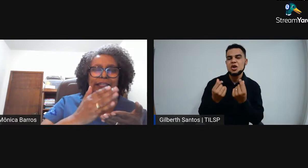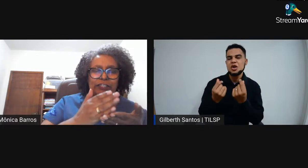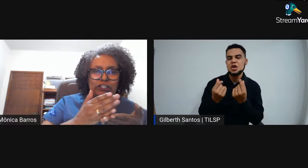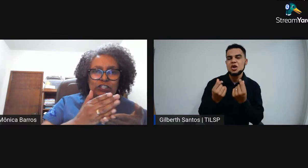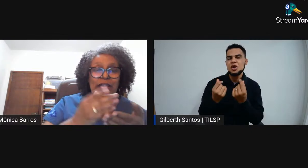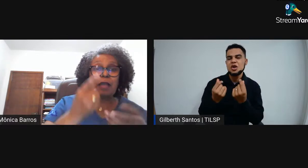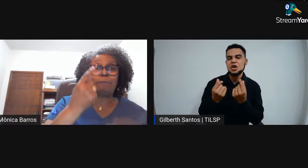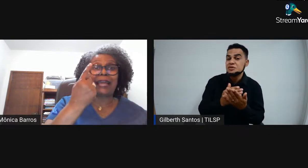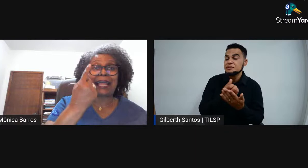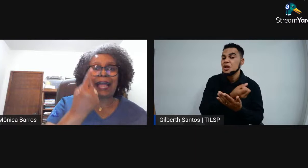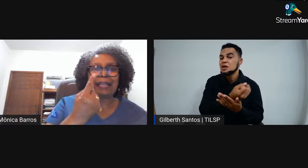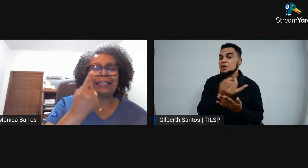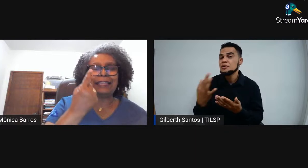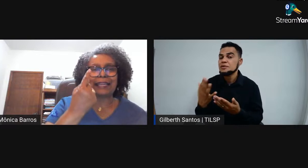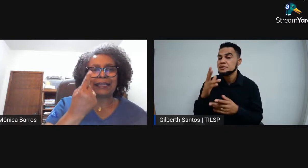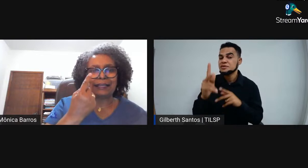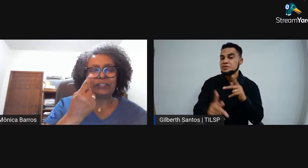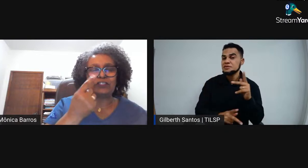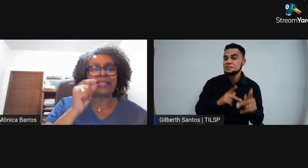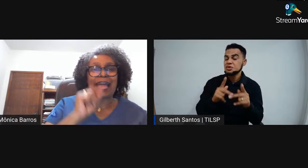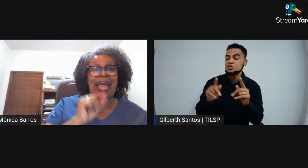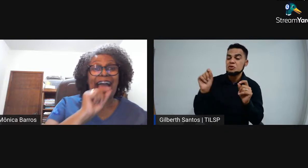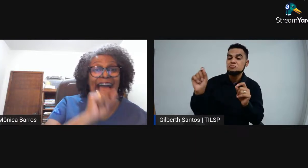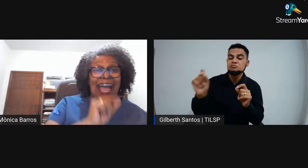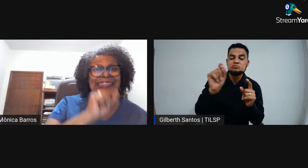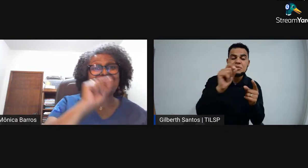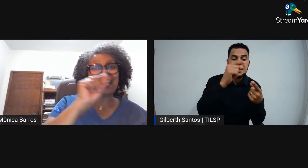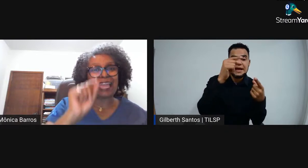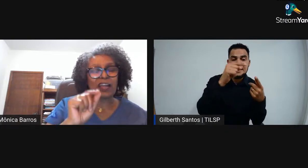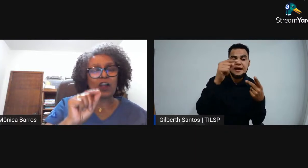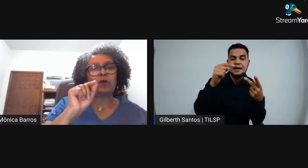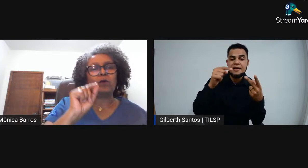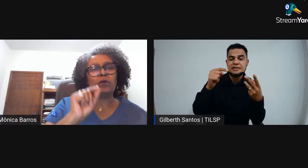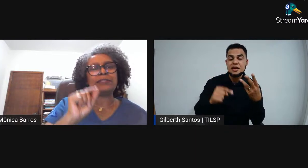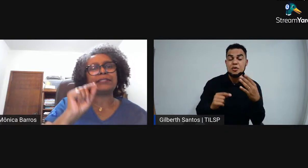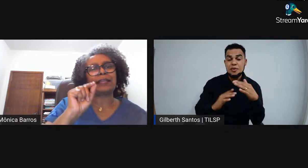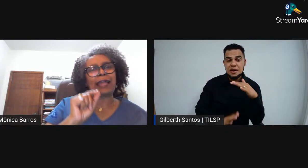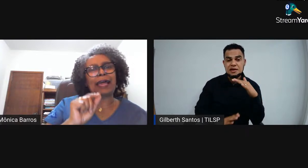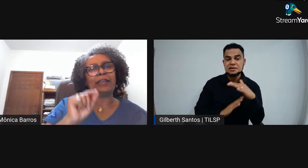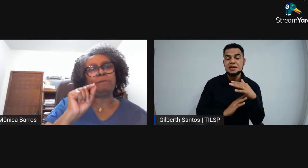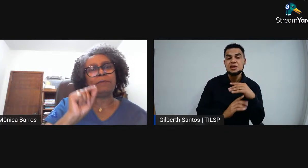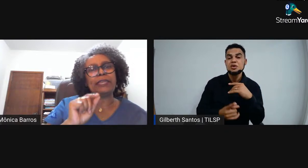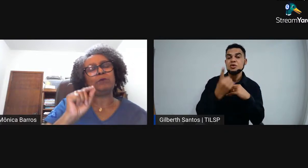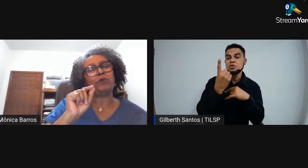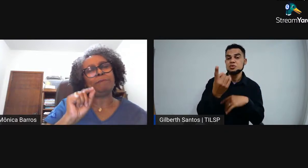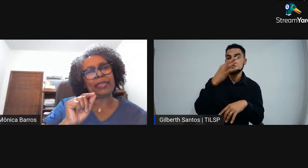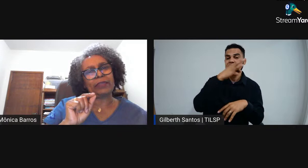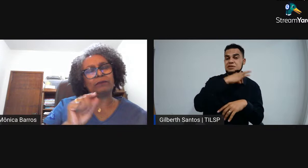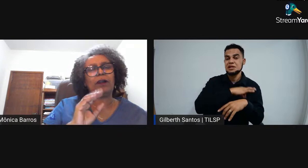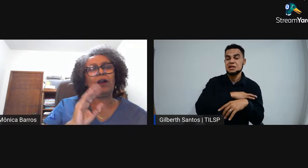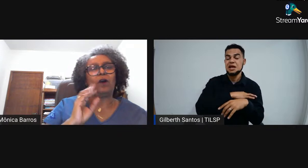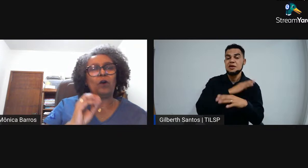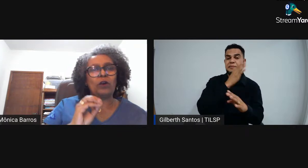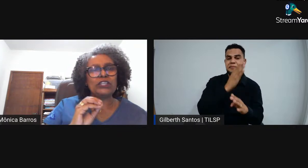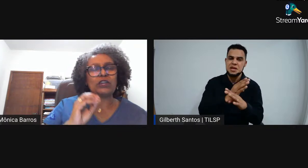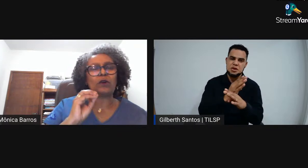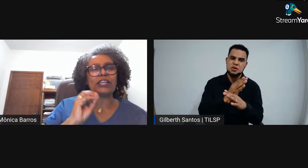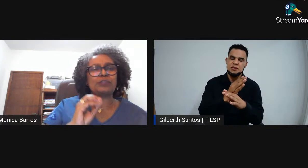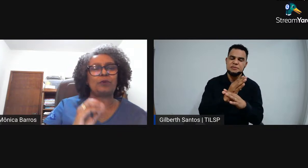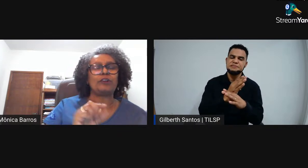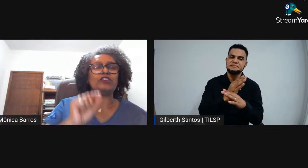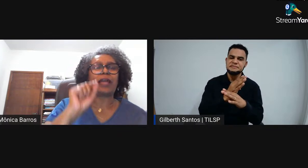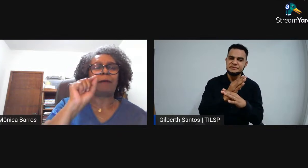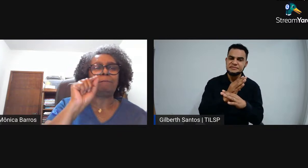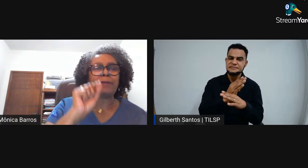integrantes, para cada integrante dá até um salário mínimo e meio. Hoje